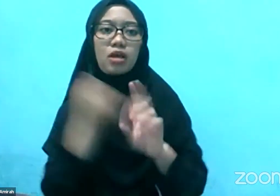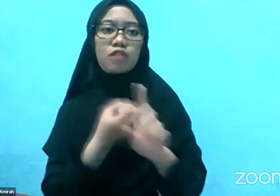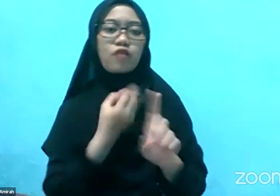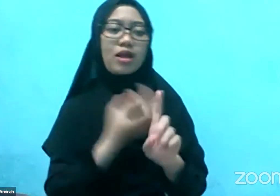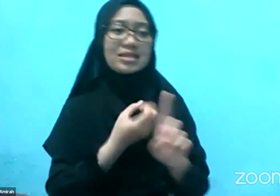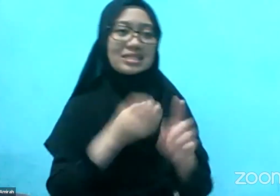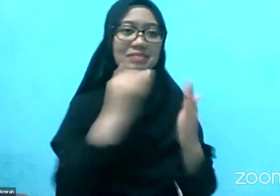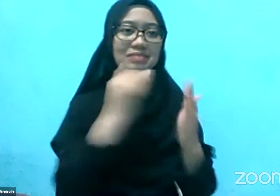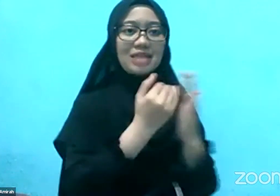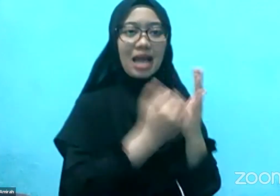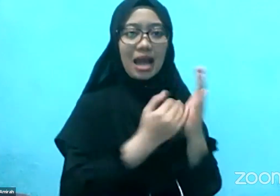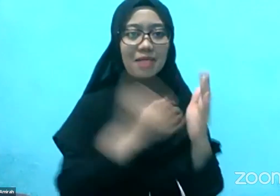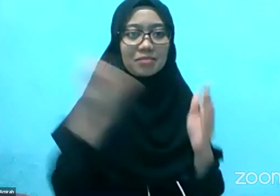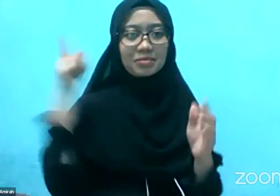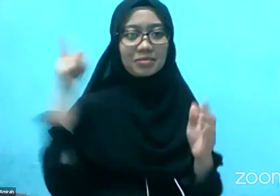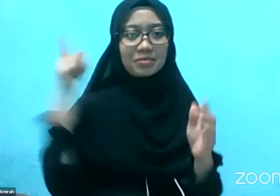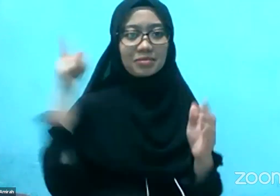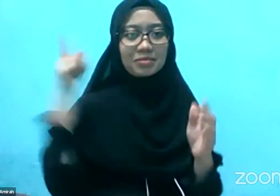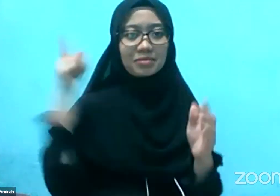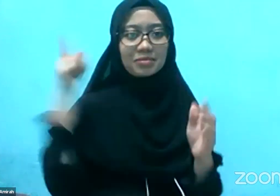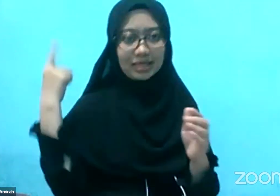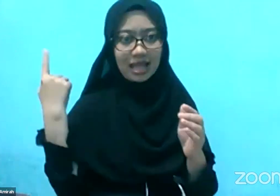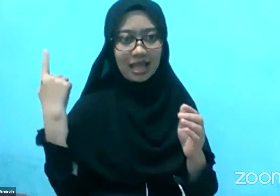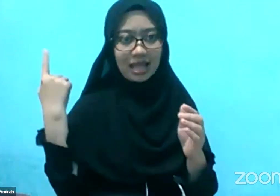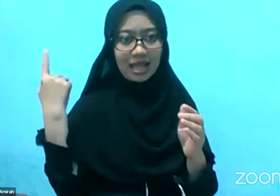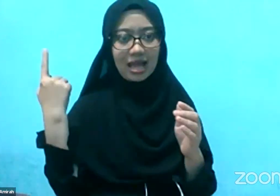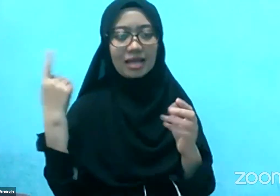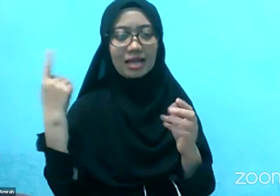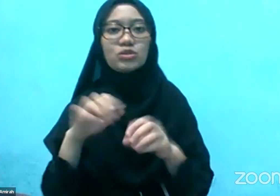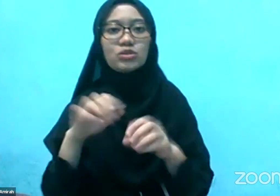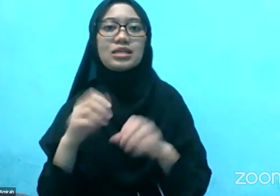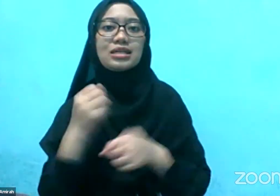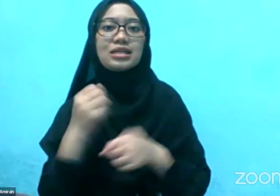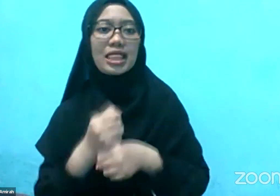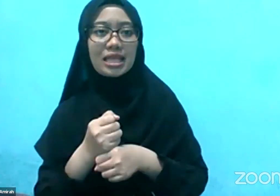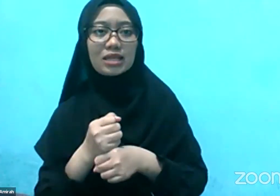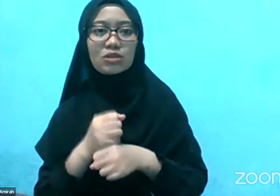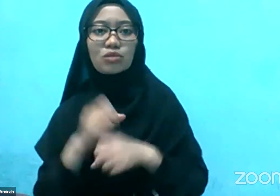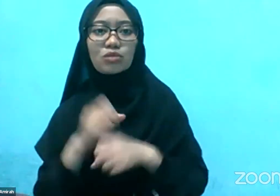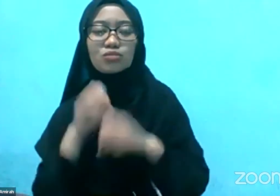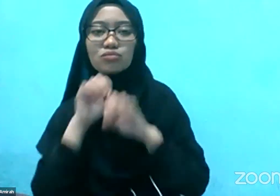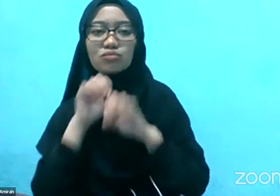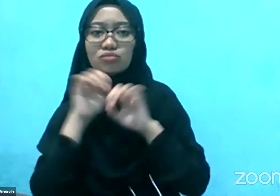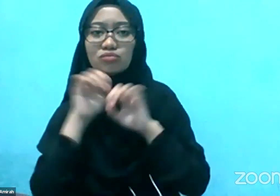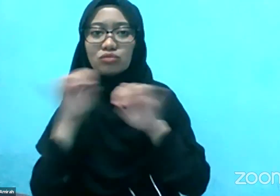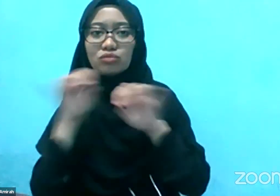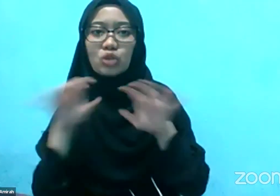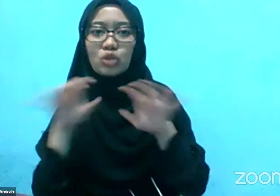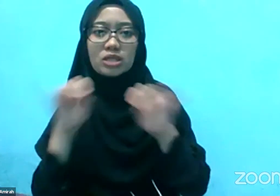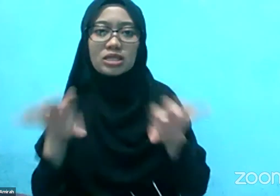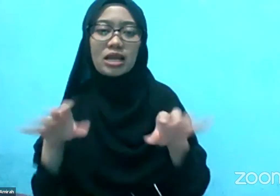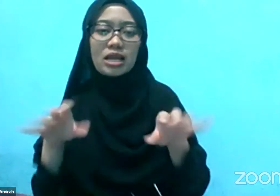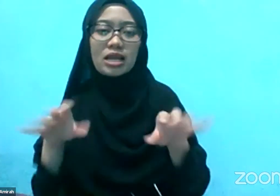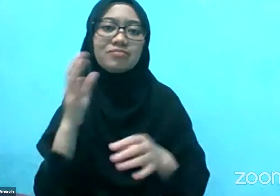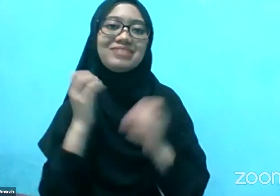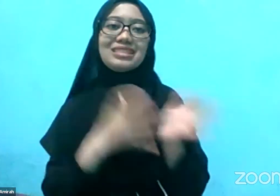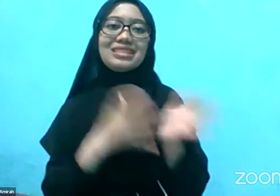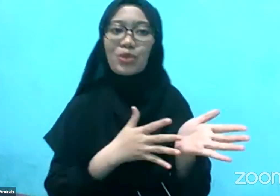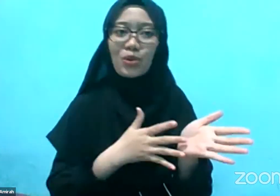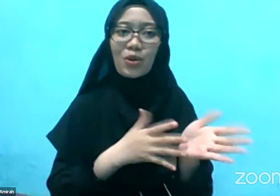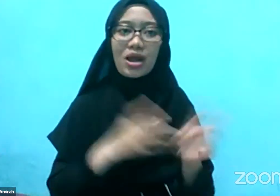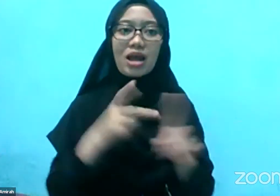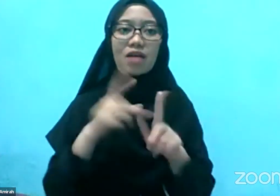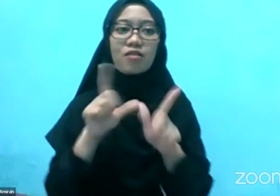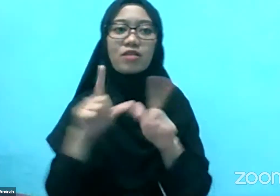HWDI Dan Sabda dengan isu gender Sigap yang memberikan pendampingan hukum Mitra